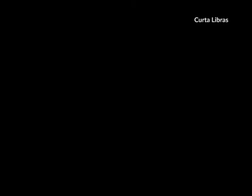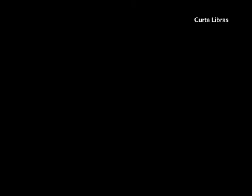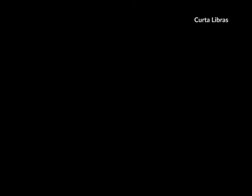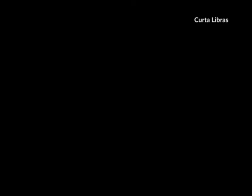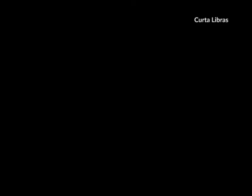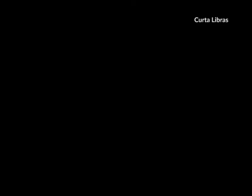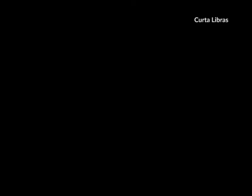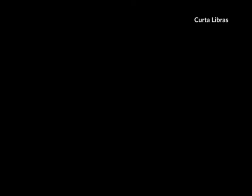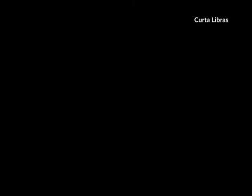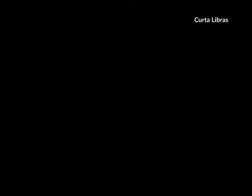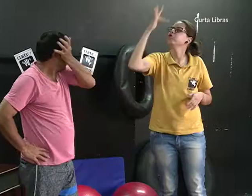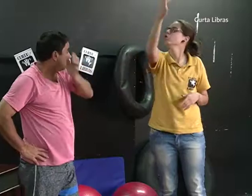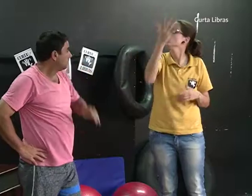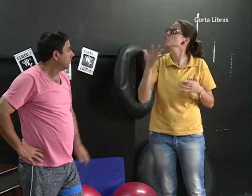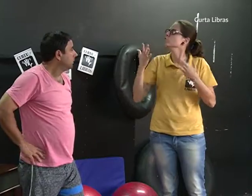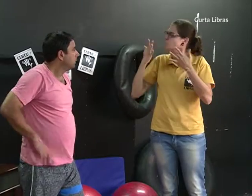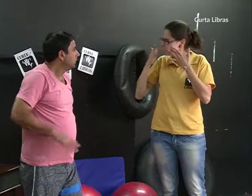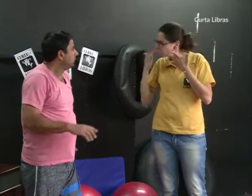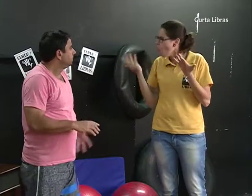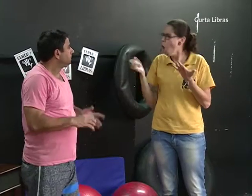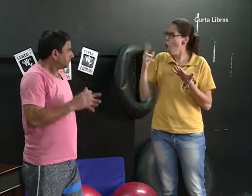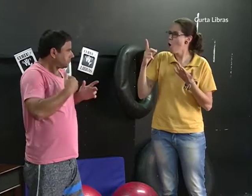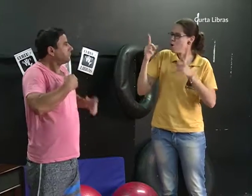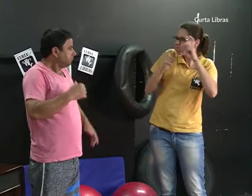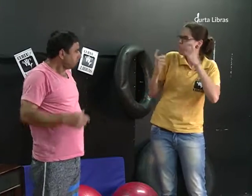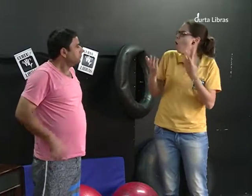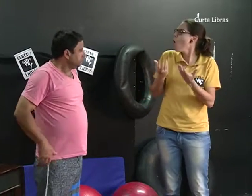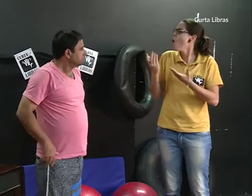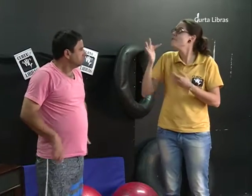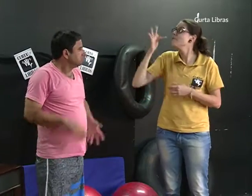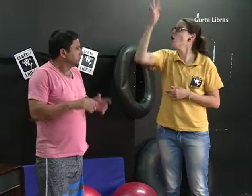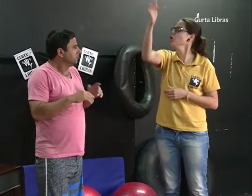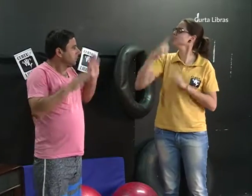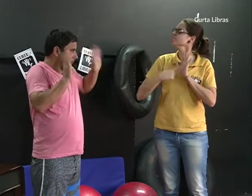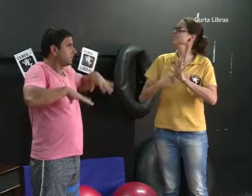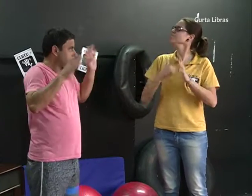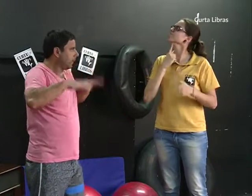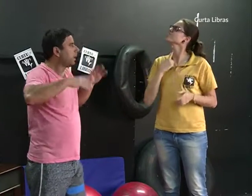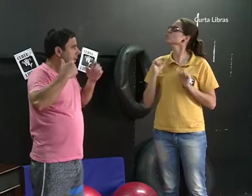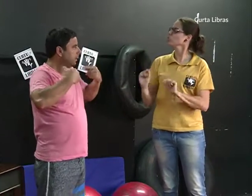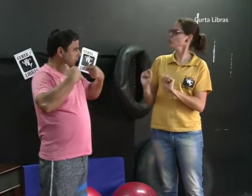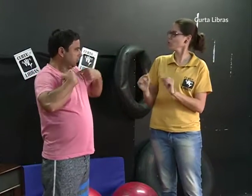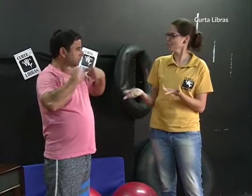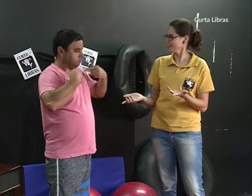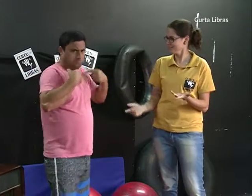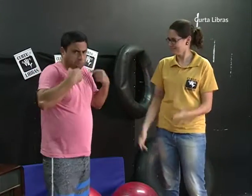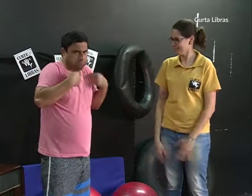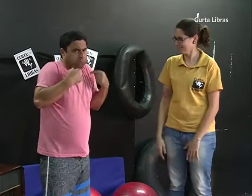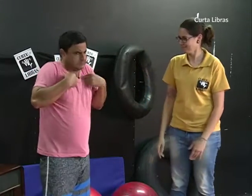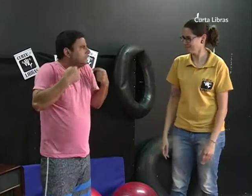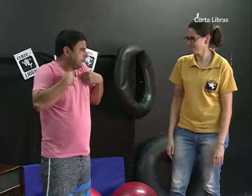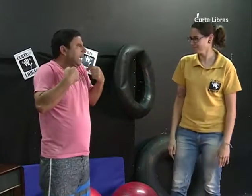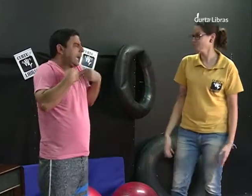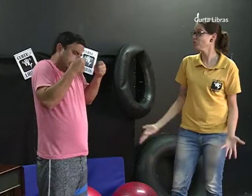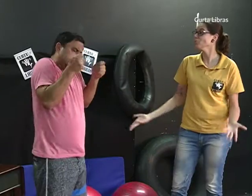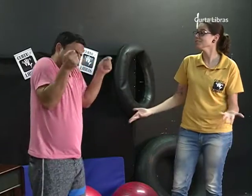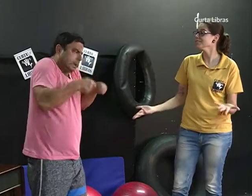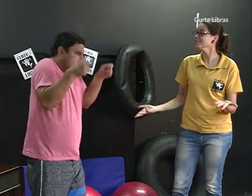para o futuro. Vai permanecer no teatro? O que você almeja para o futuro? É verdade. Sonho